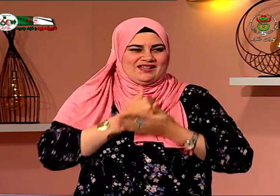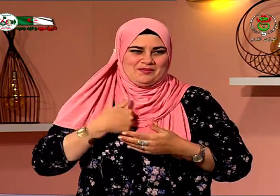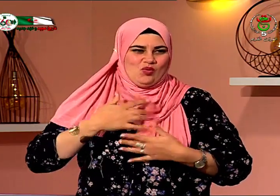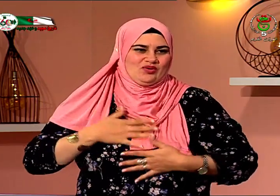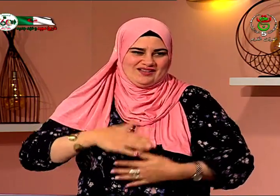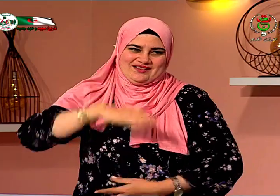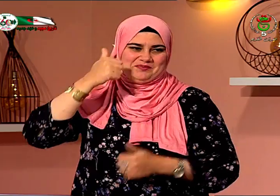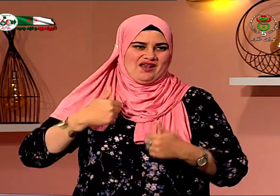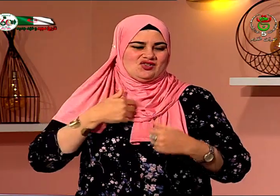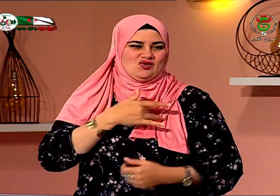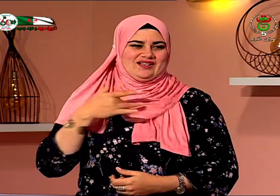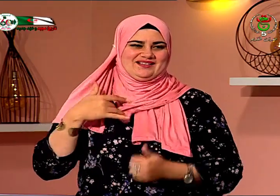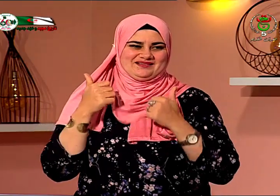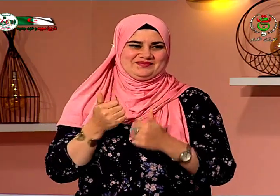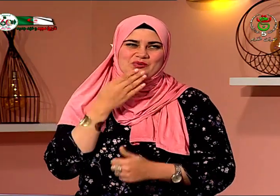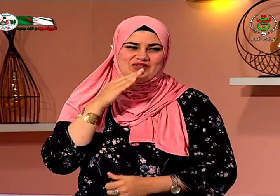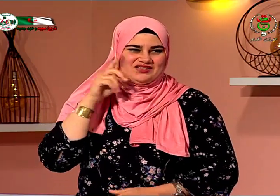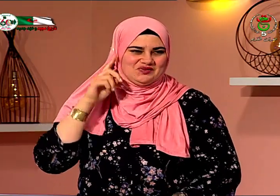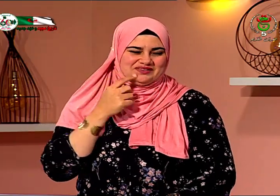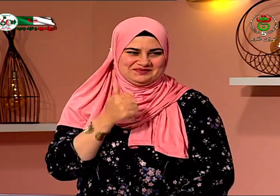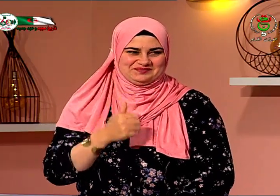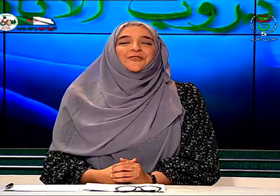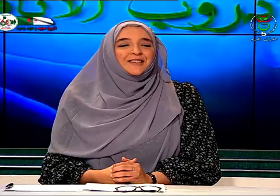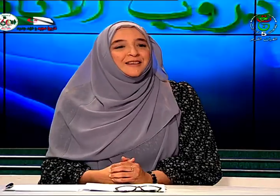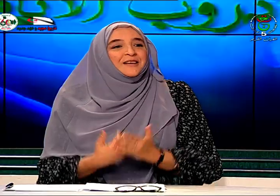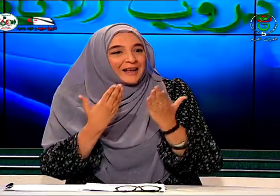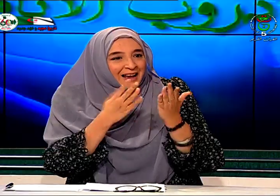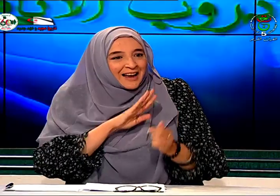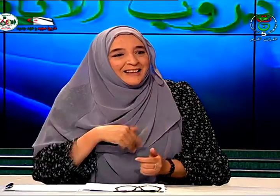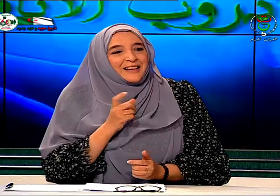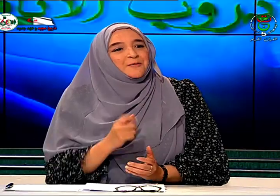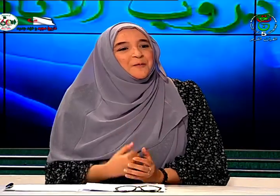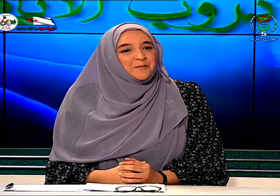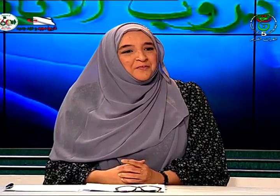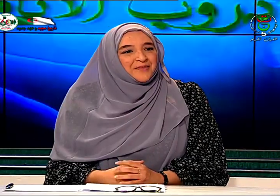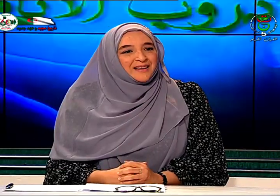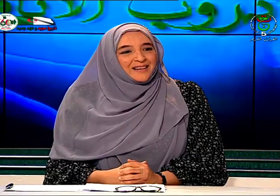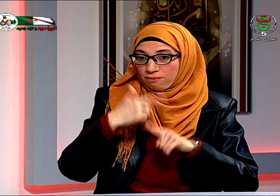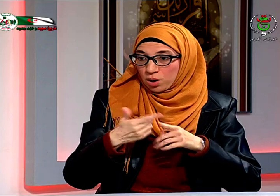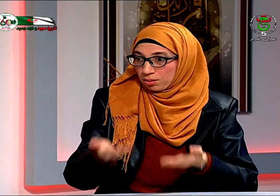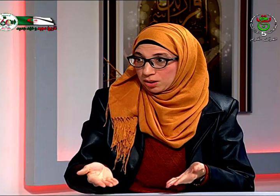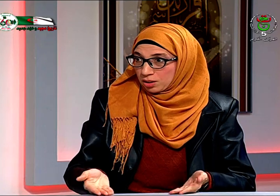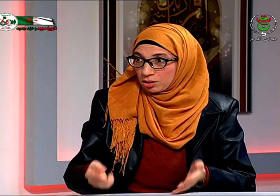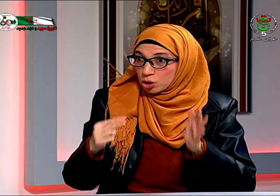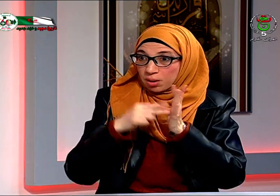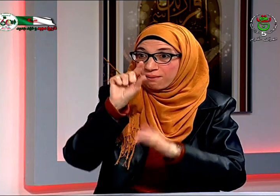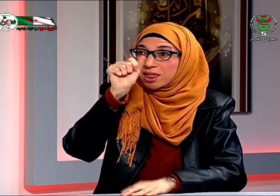عائلتي التي ساعدتني في أن أكون ما أنا عليه الآن شكرا آخر كلمة لأول مرة نلتحق